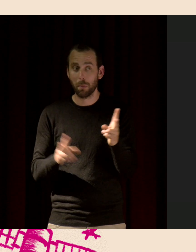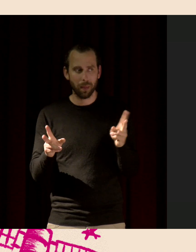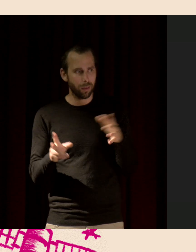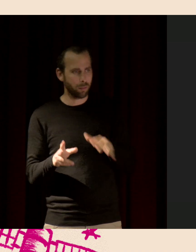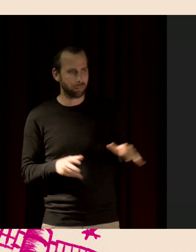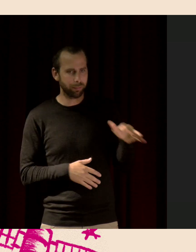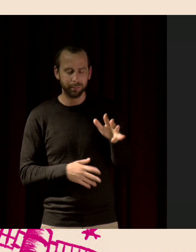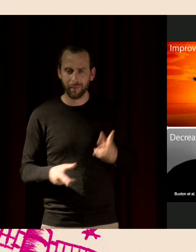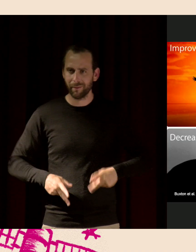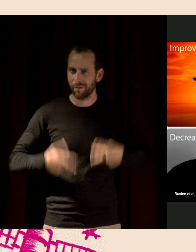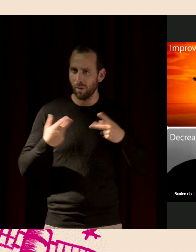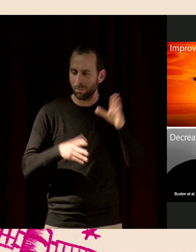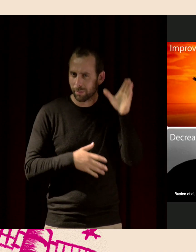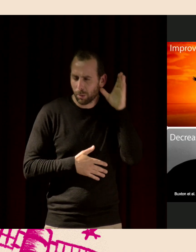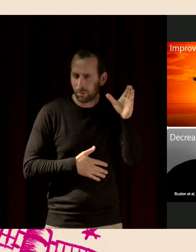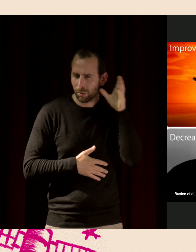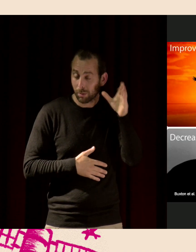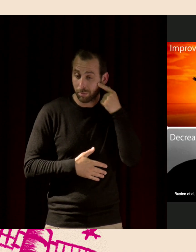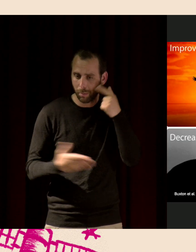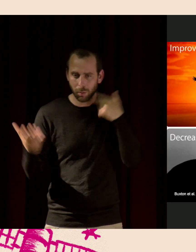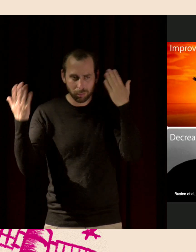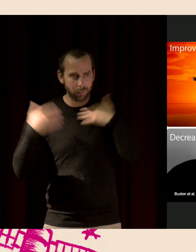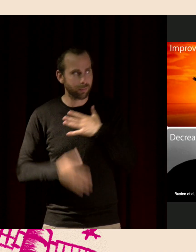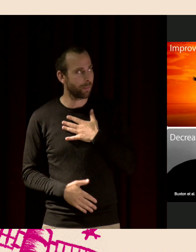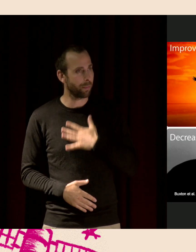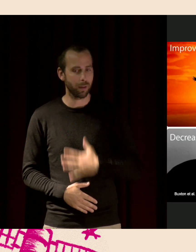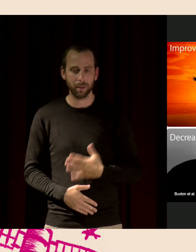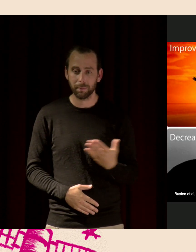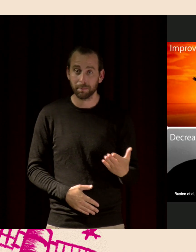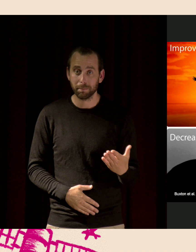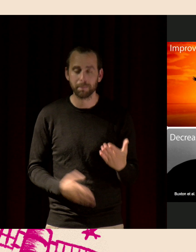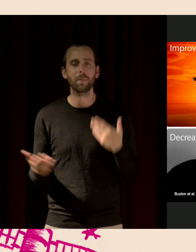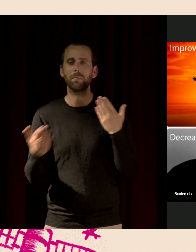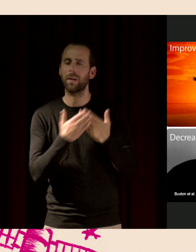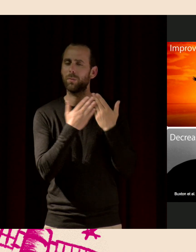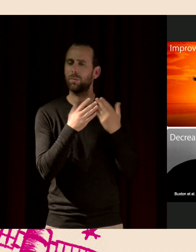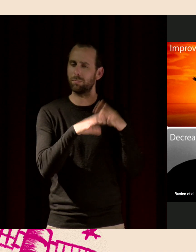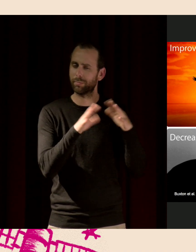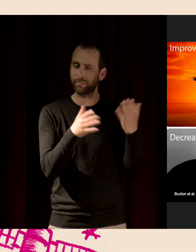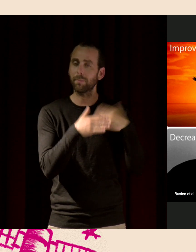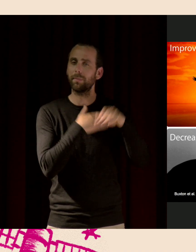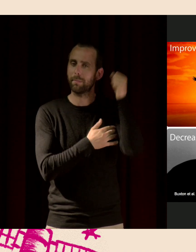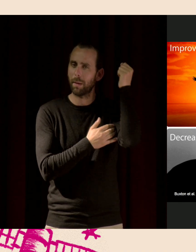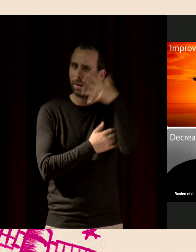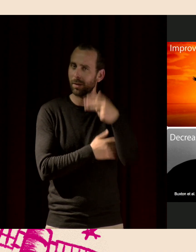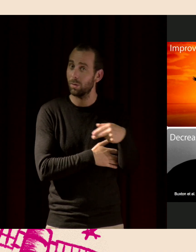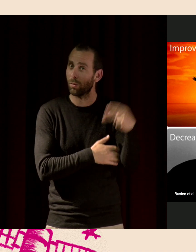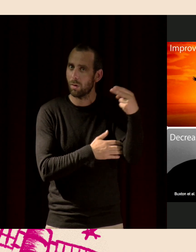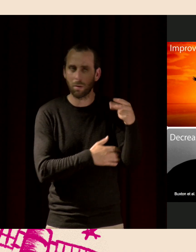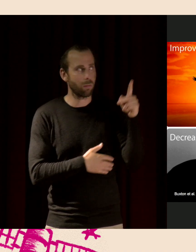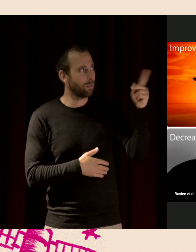bien, pour notre bien-être ? Il y a plusieurs études, surtout en Amérique du Nord, qui ont été publiées, qui montrent que